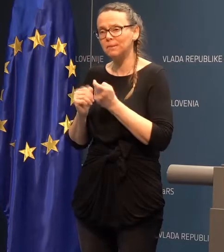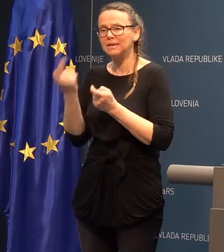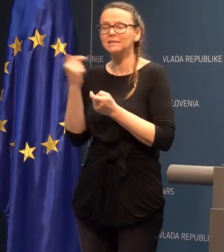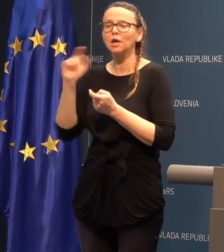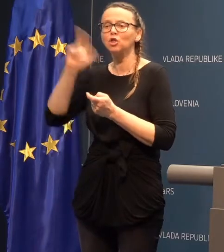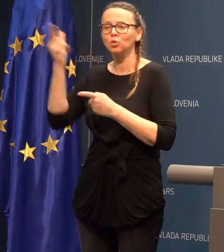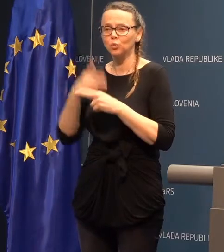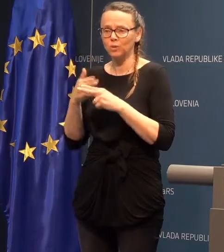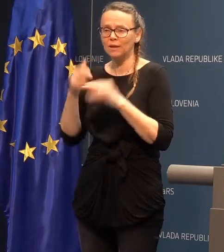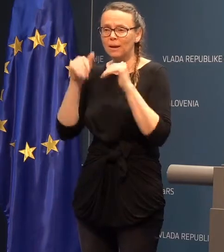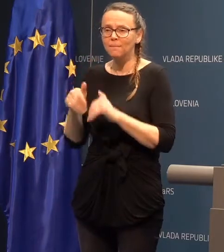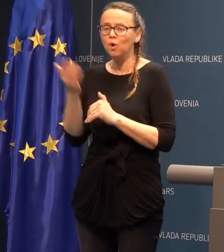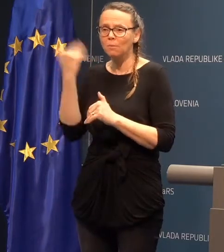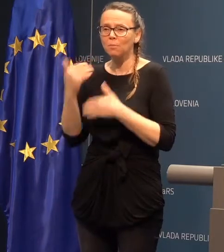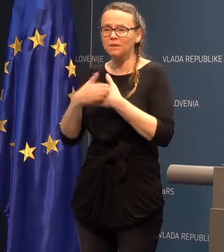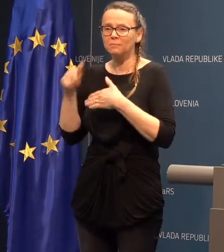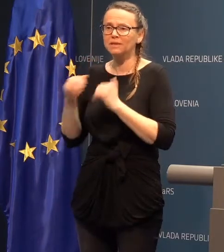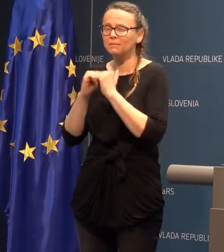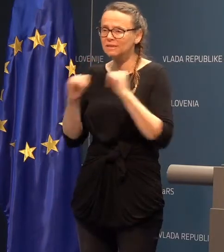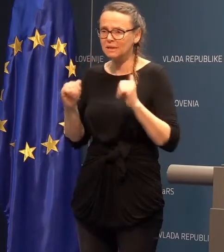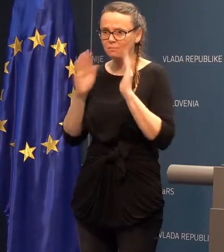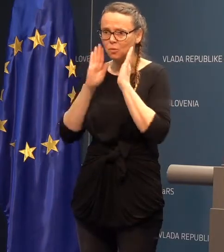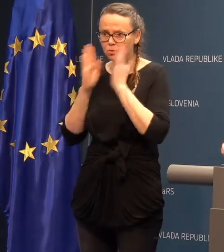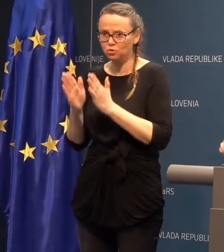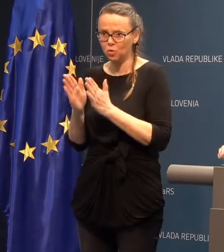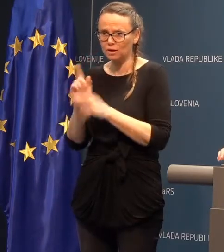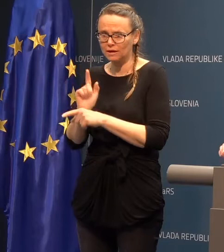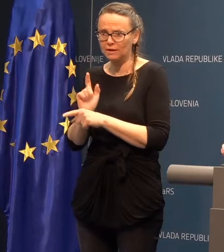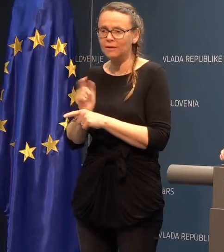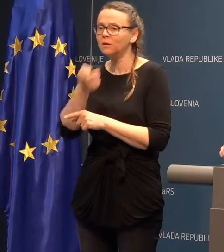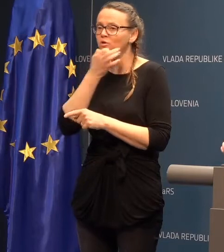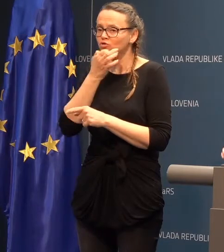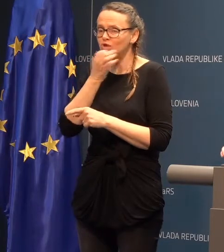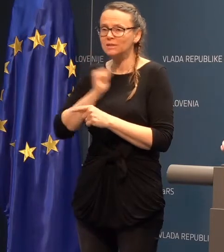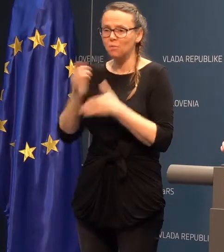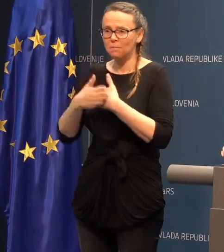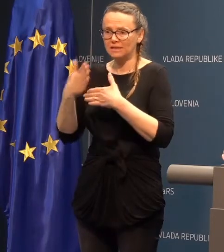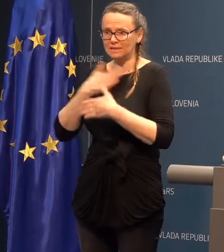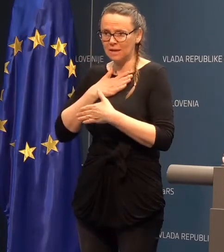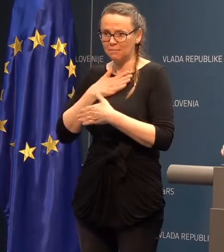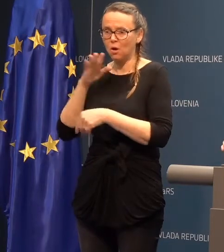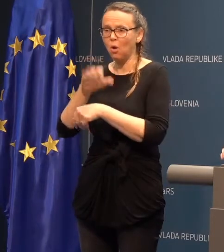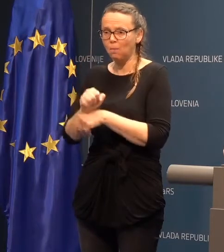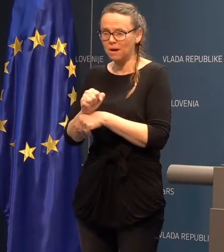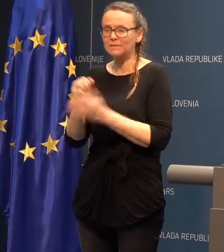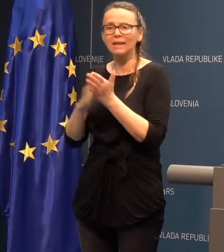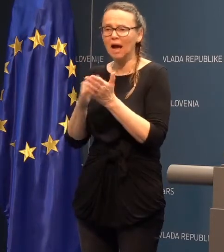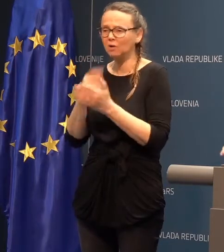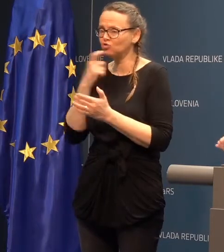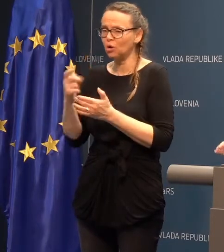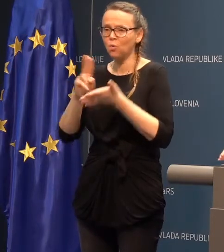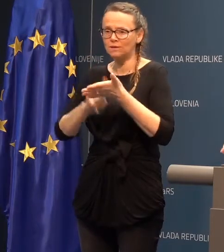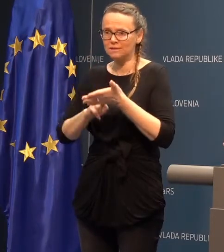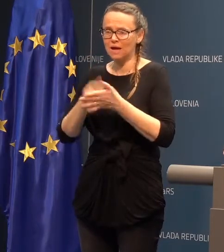moramo biti pa pri tem izjemno, izjemno pozorni. Če smo pri sebi opazili, kakršne koli